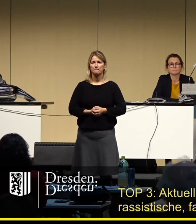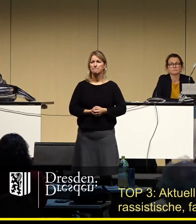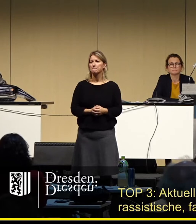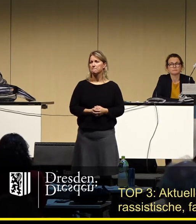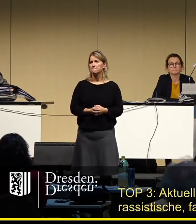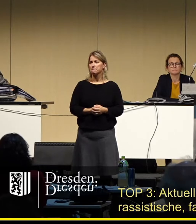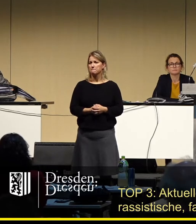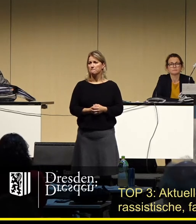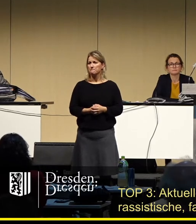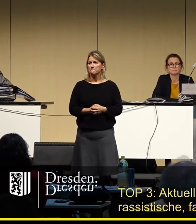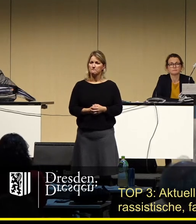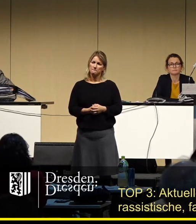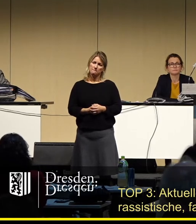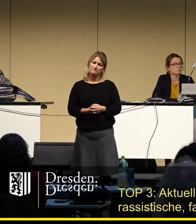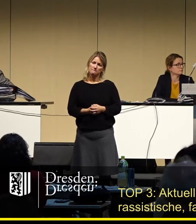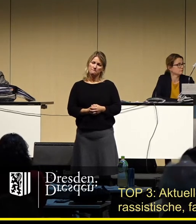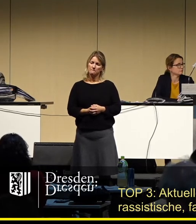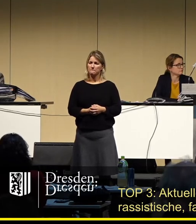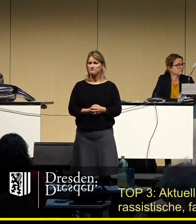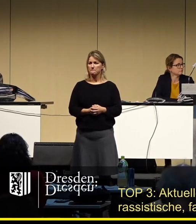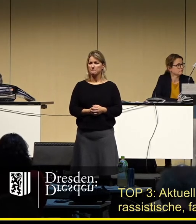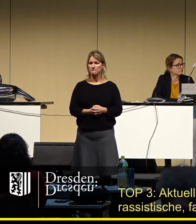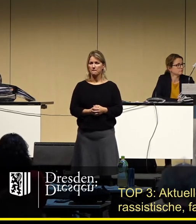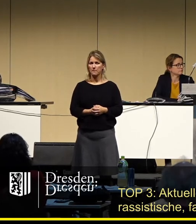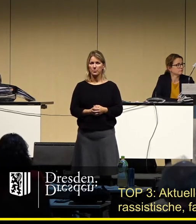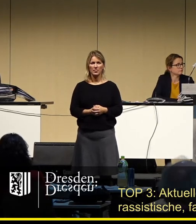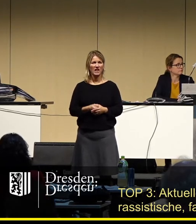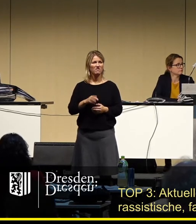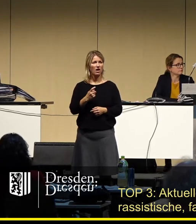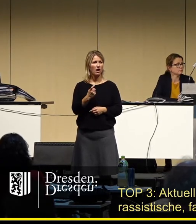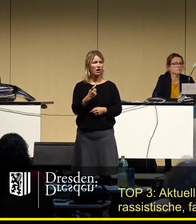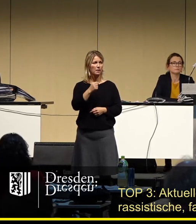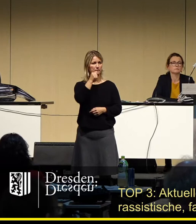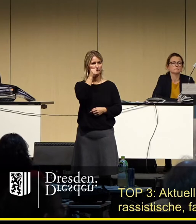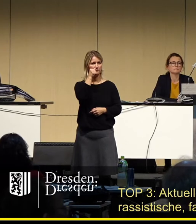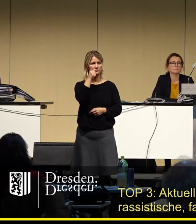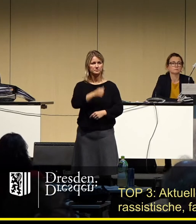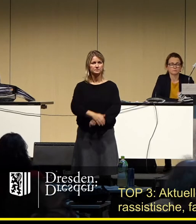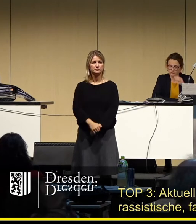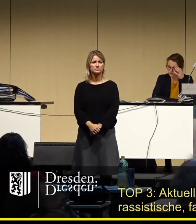informiert bin, Herr Johannes Schumann, oder? Ja, bitteschön.